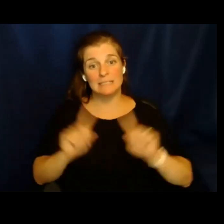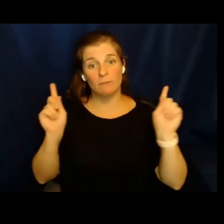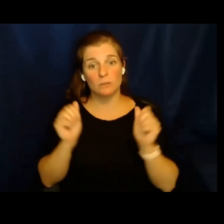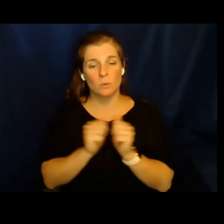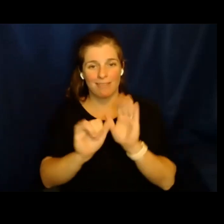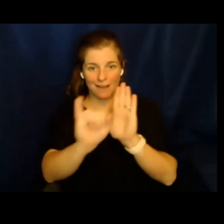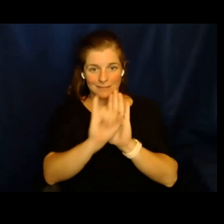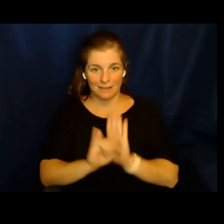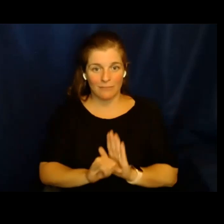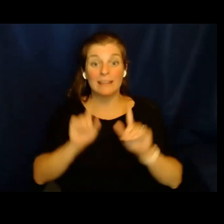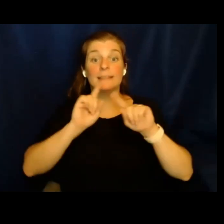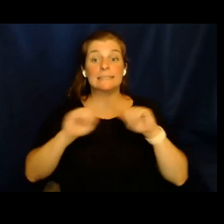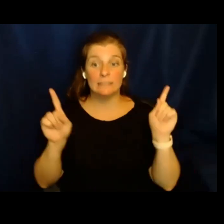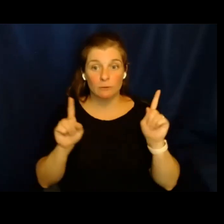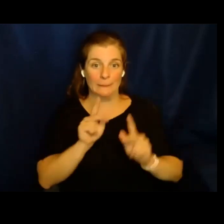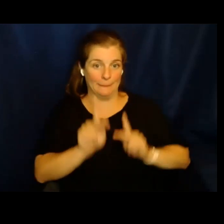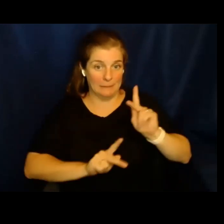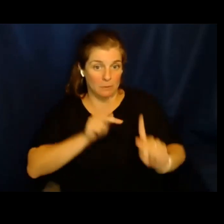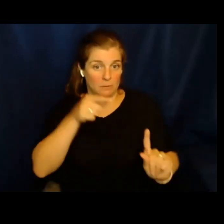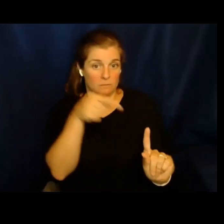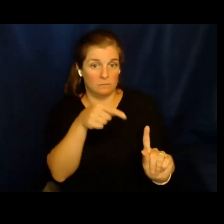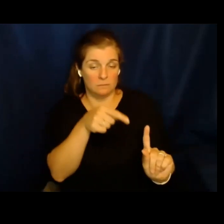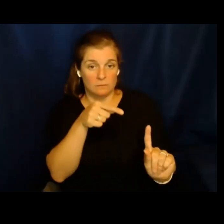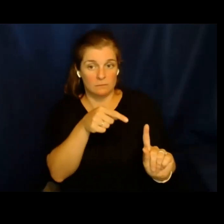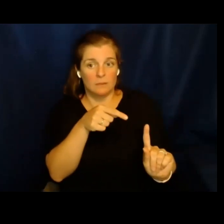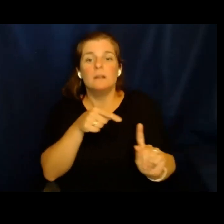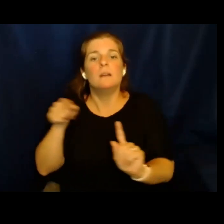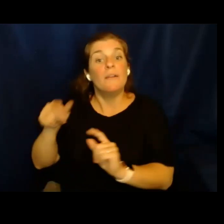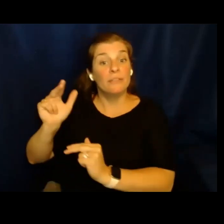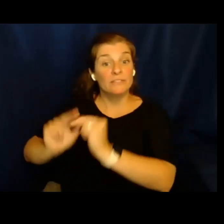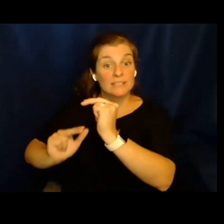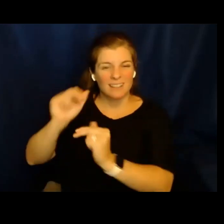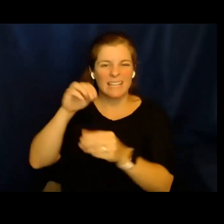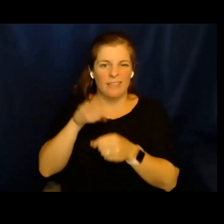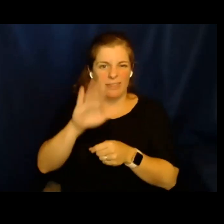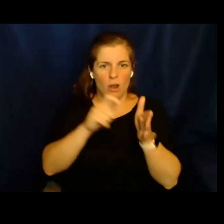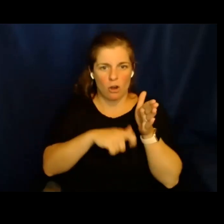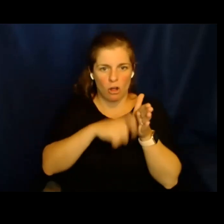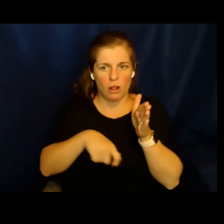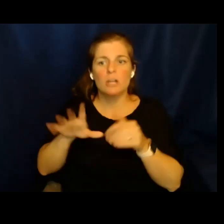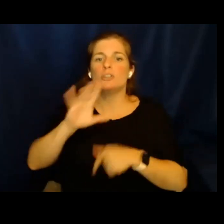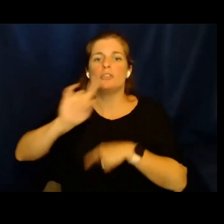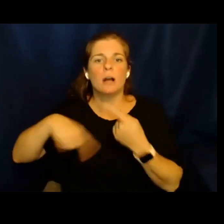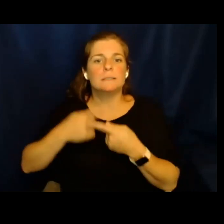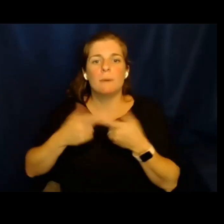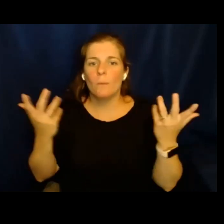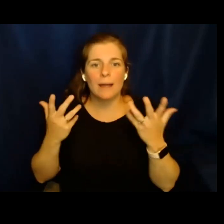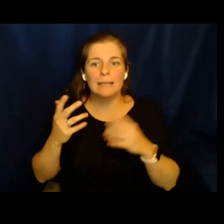muy importante, para identificar estos diferentes actores es que esa